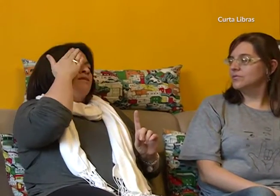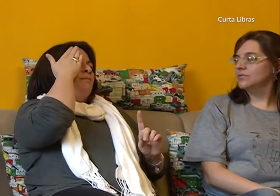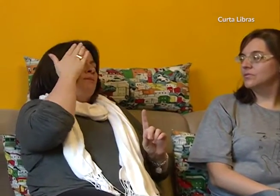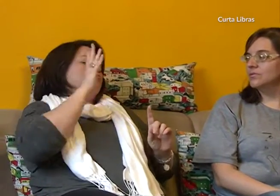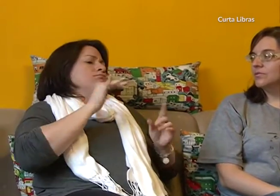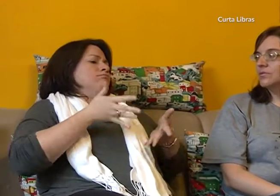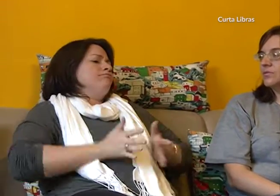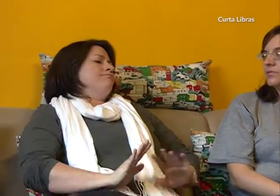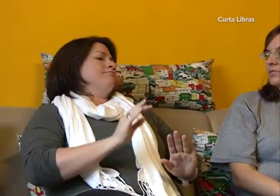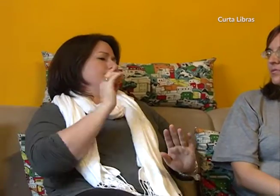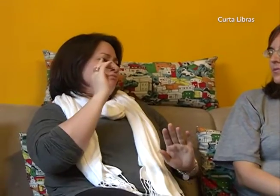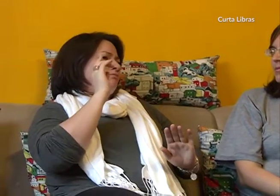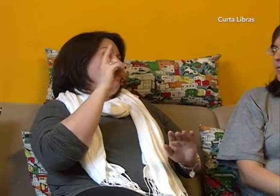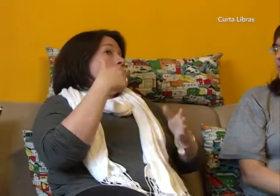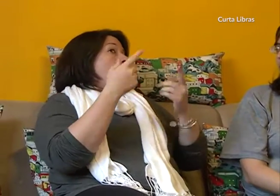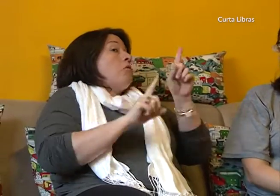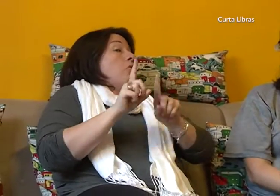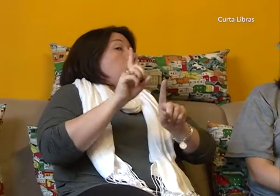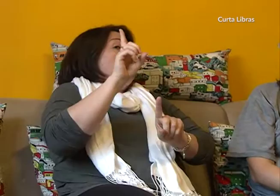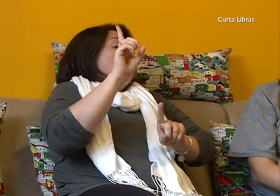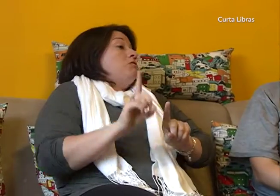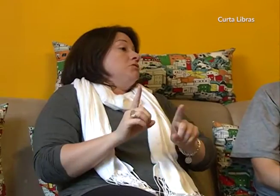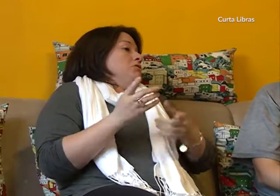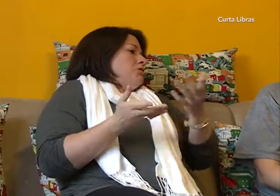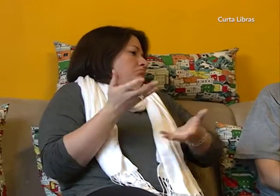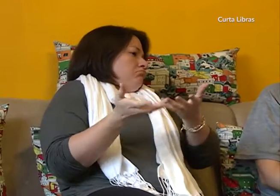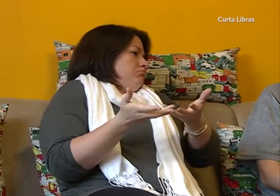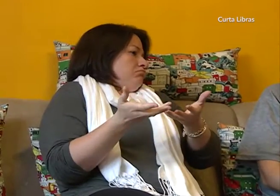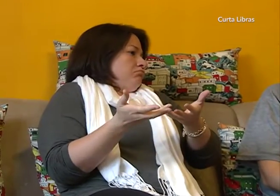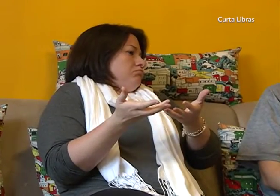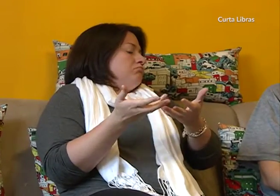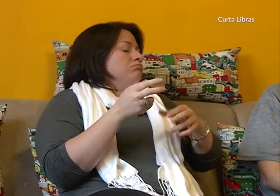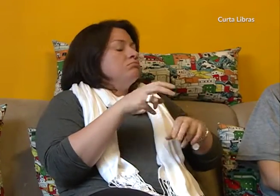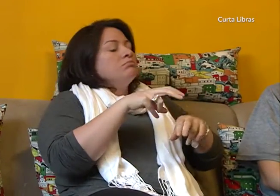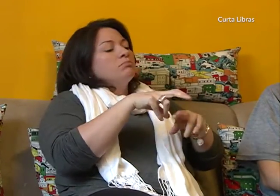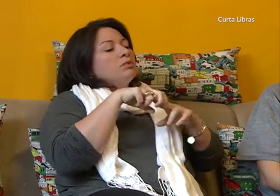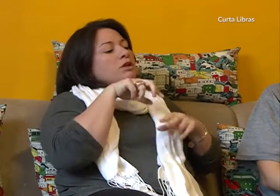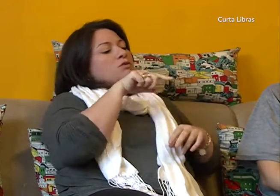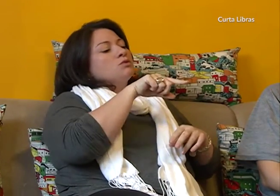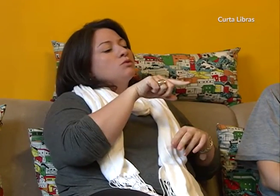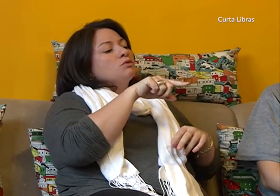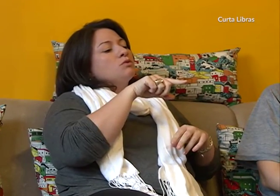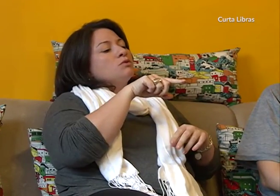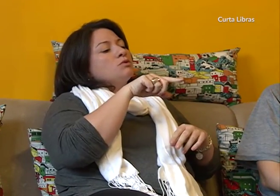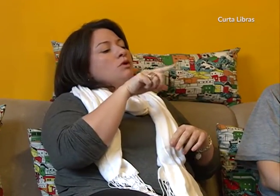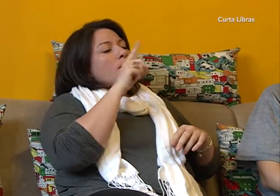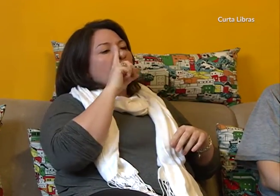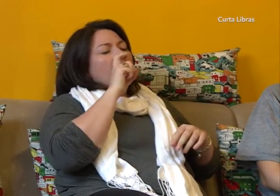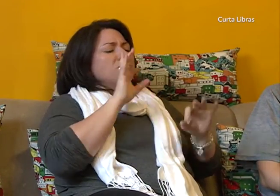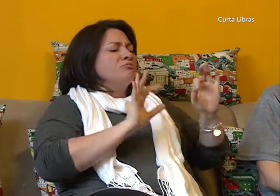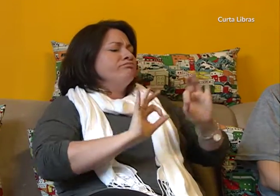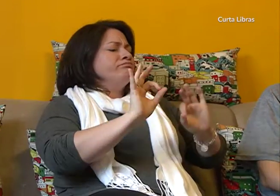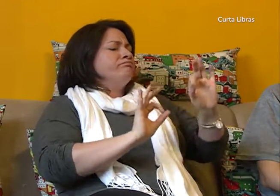Os meus pais sabiam que tinha essa probabilidade de ser surdo ou de adquirir uma outra deficiência.